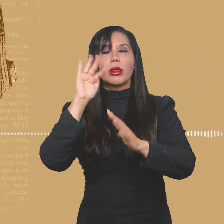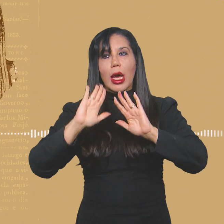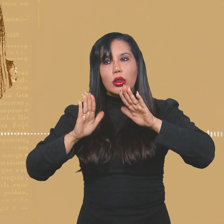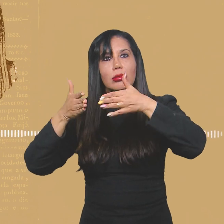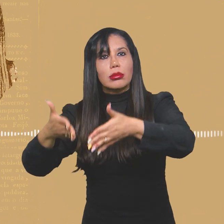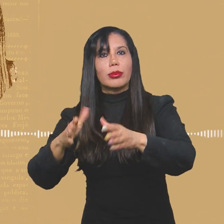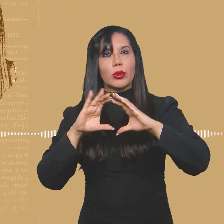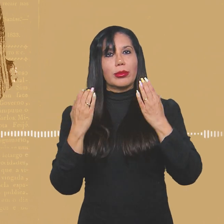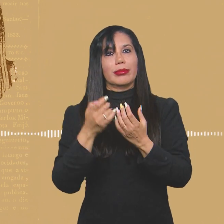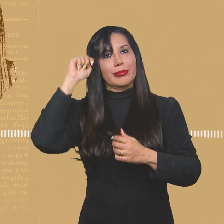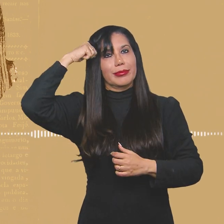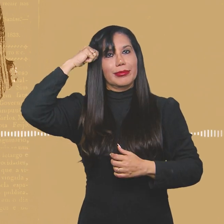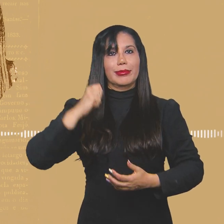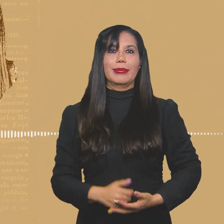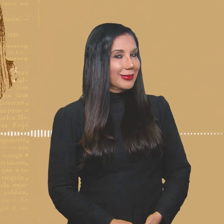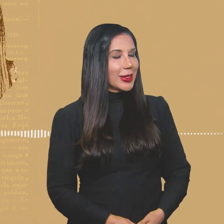negra.